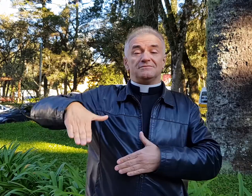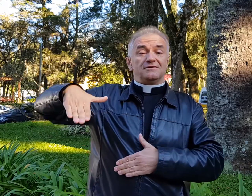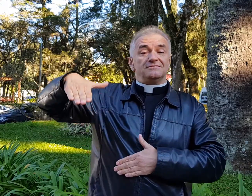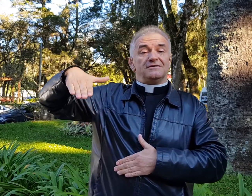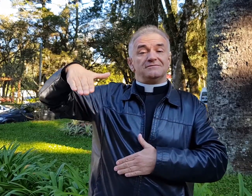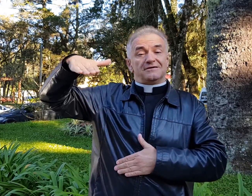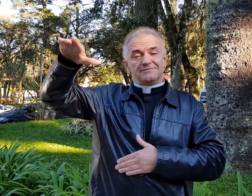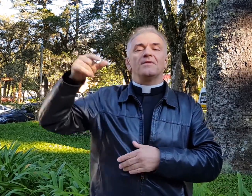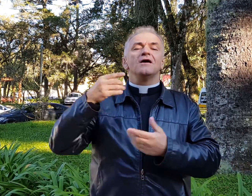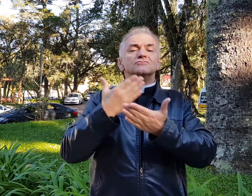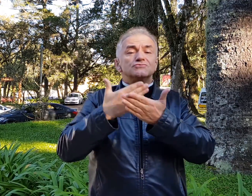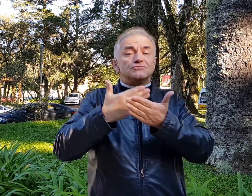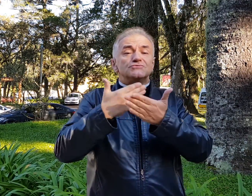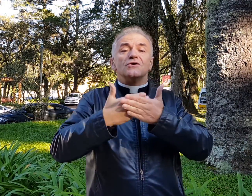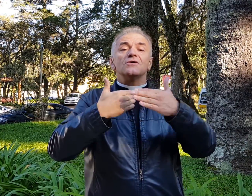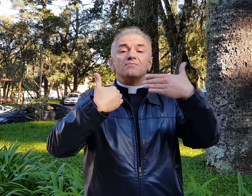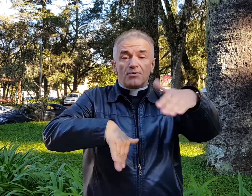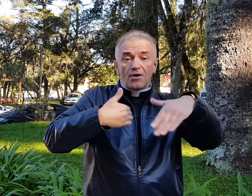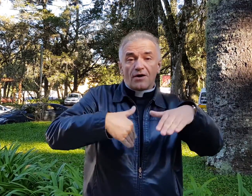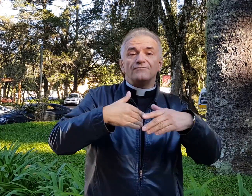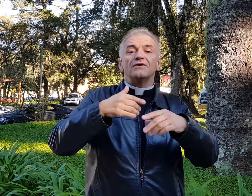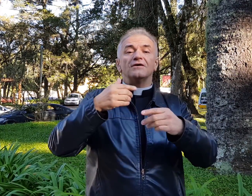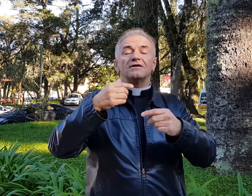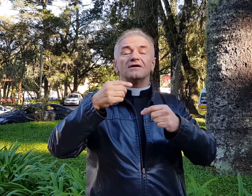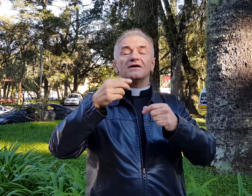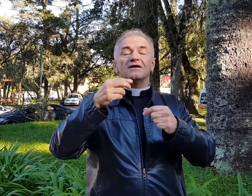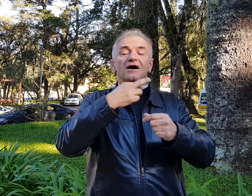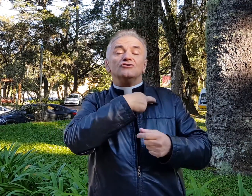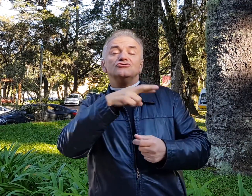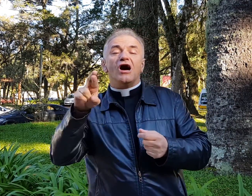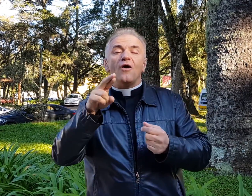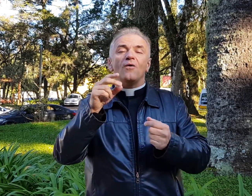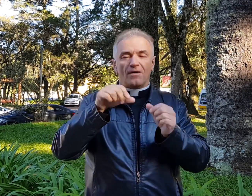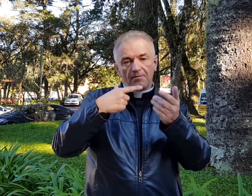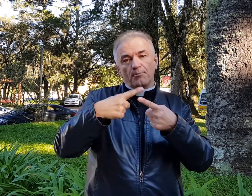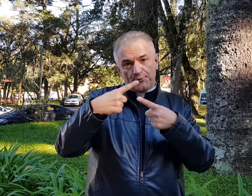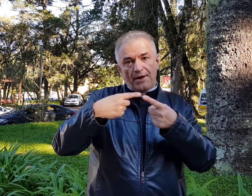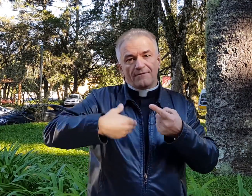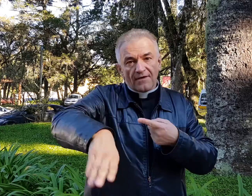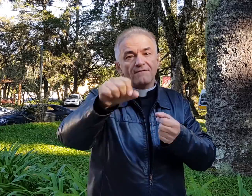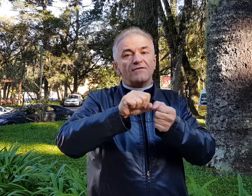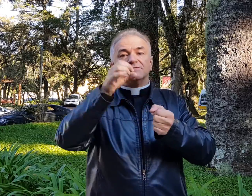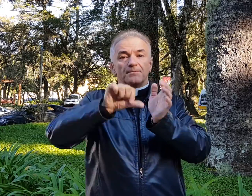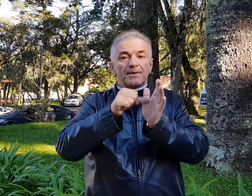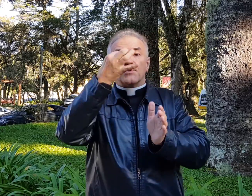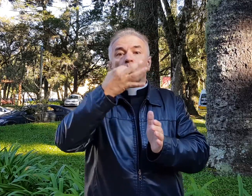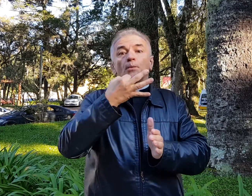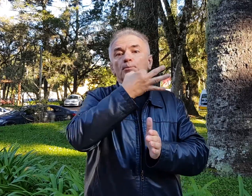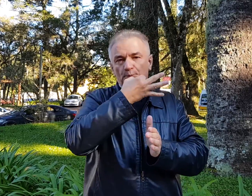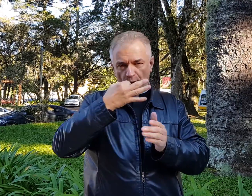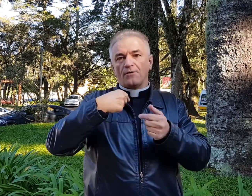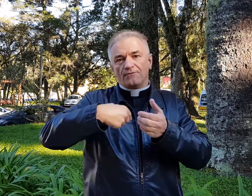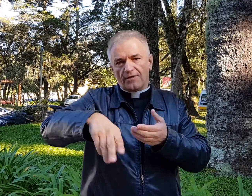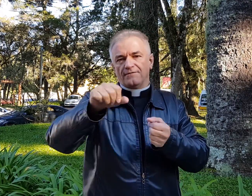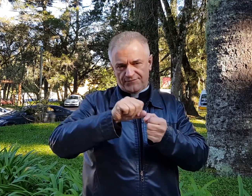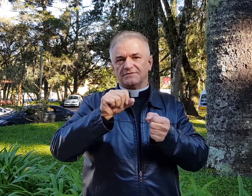né? E eu gostava muito daquilo, e fui crescendo, a gente tinha as provas, né? Tinha lá também as